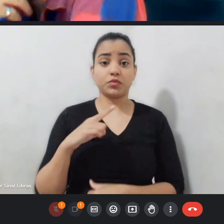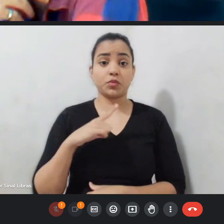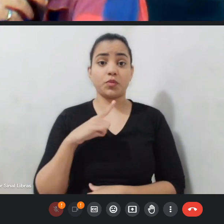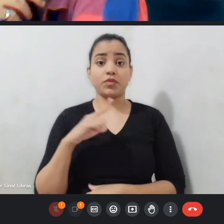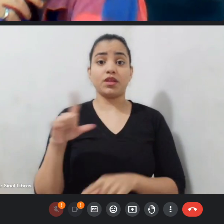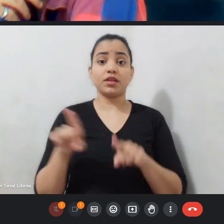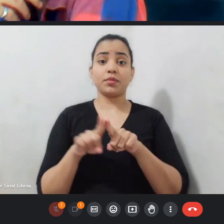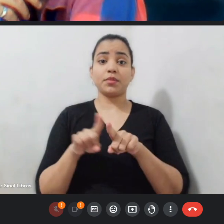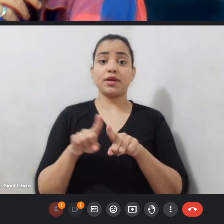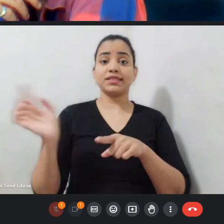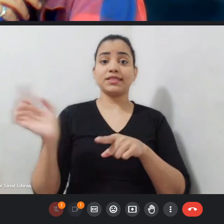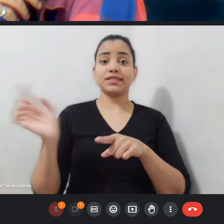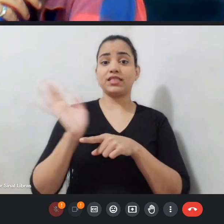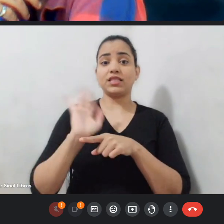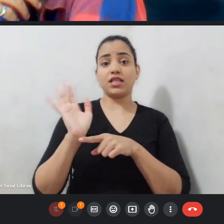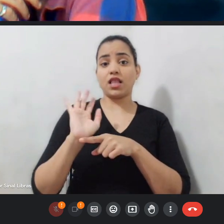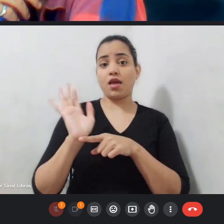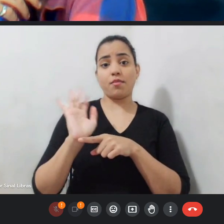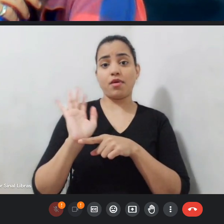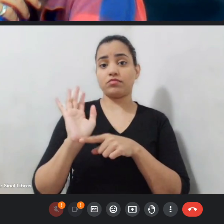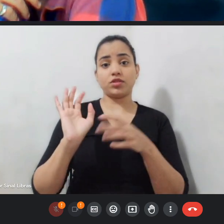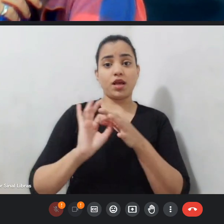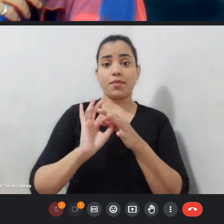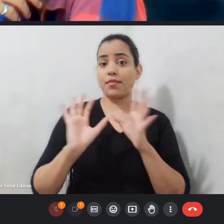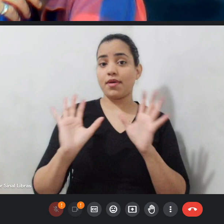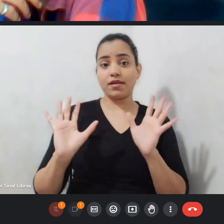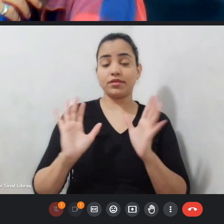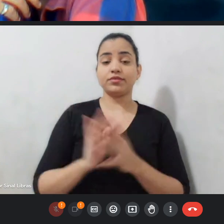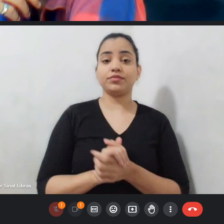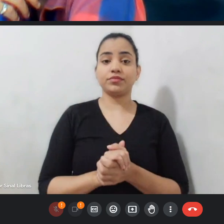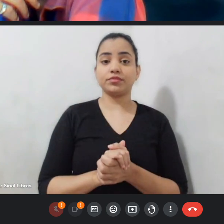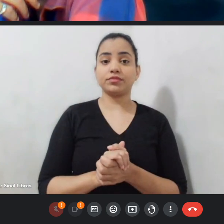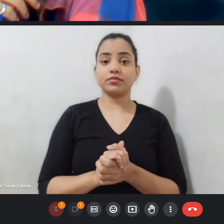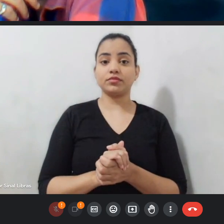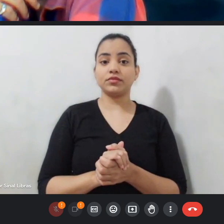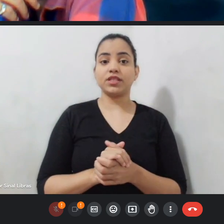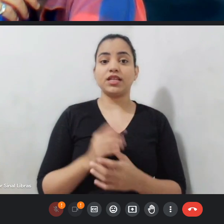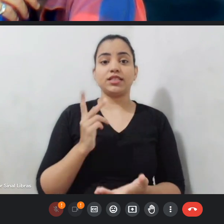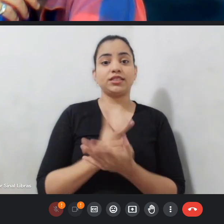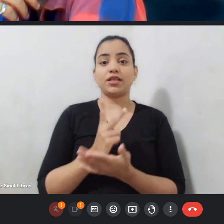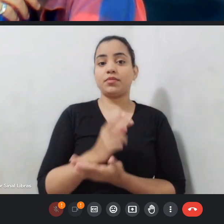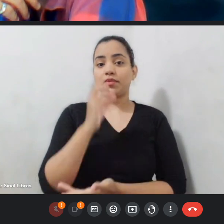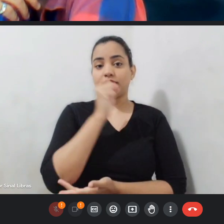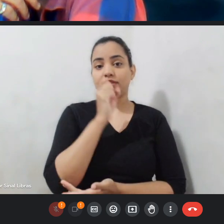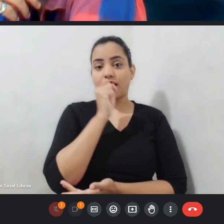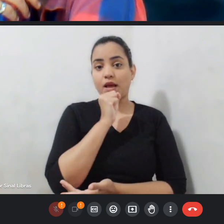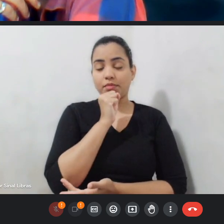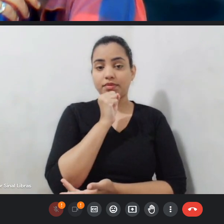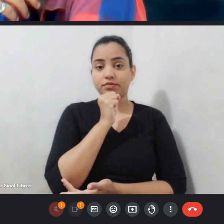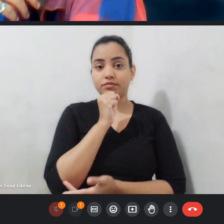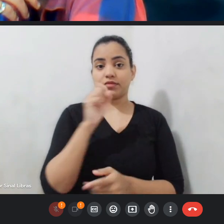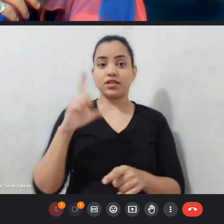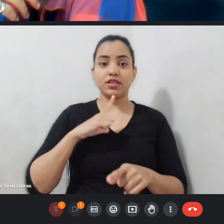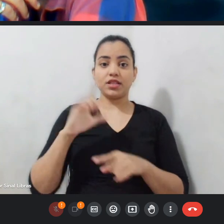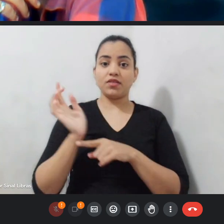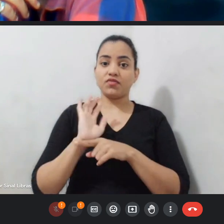ao ar livre que todo sábado mostra um filme aqui exibe um filme gratuito para a comunidade que ele é